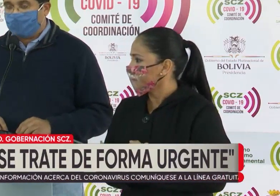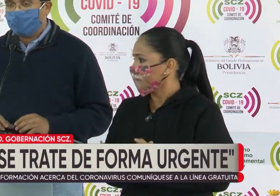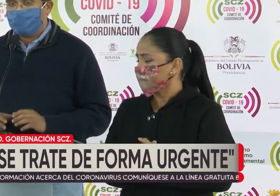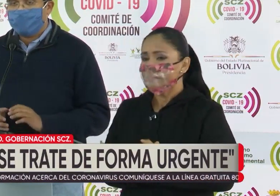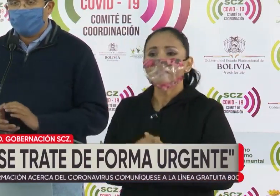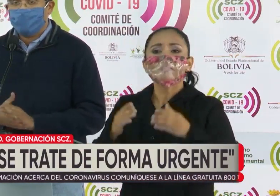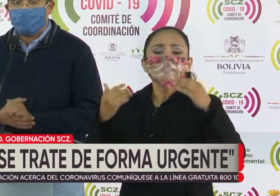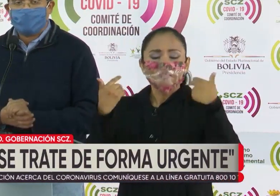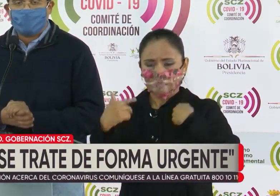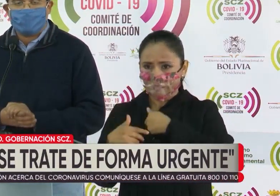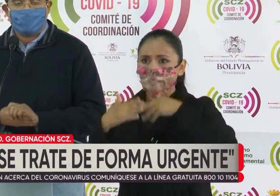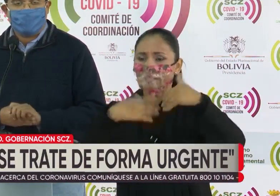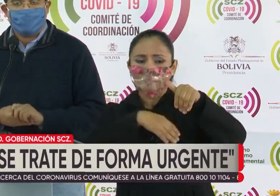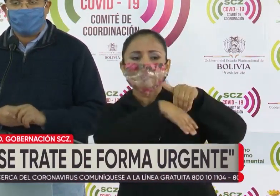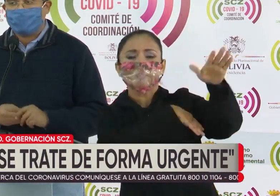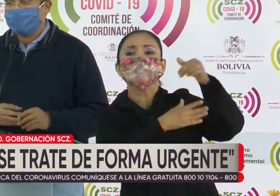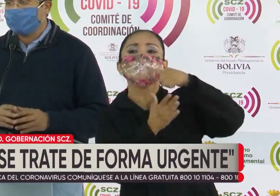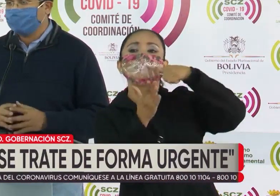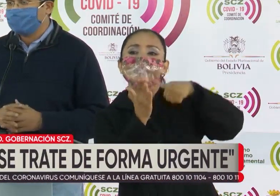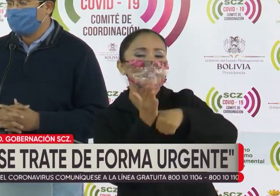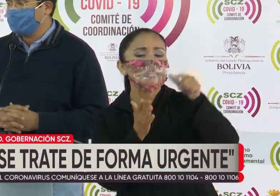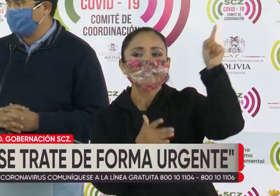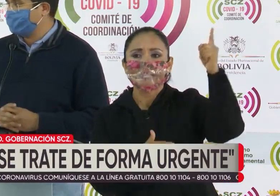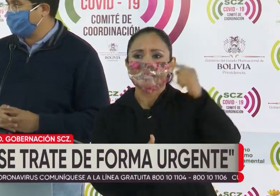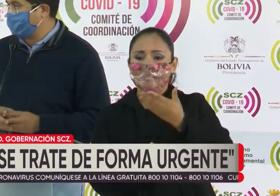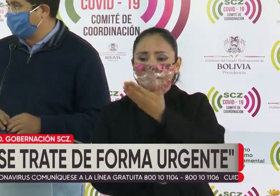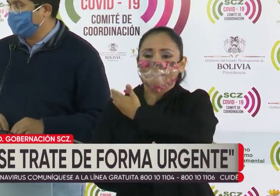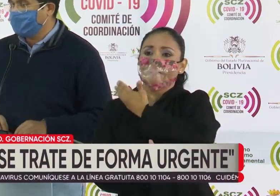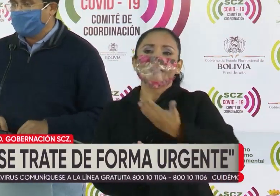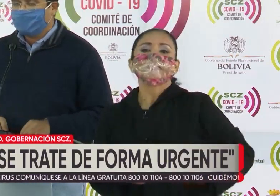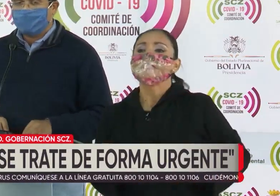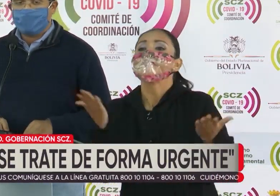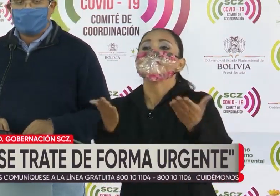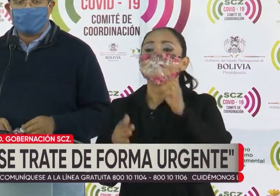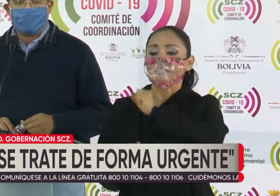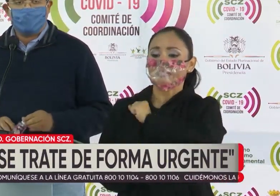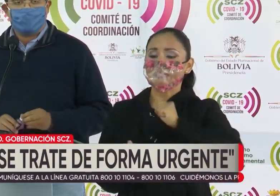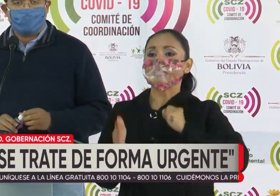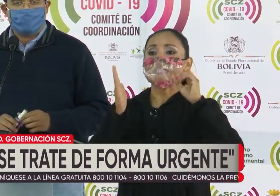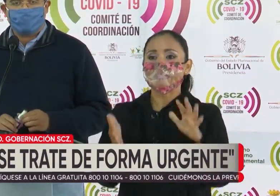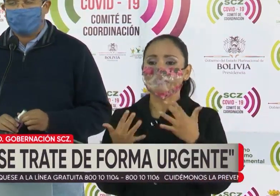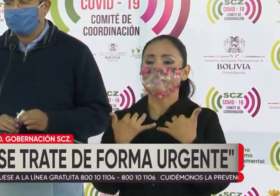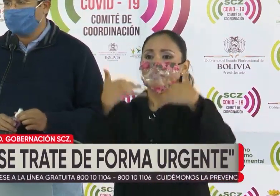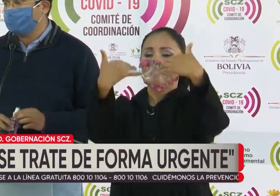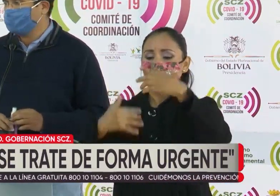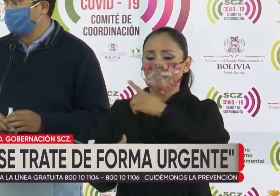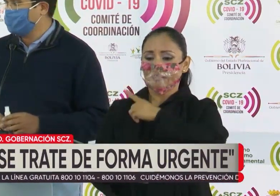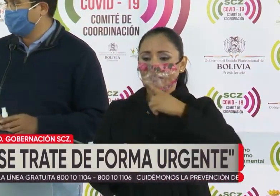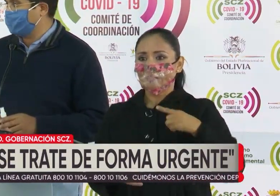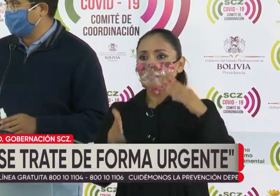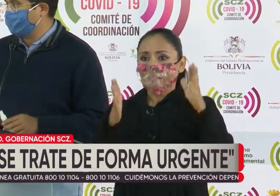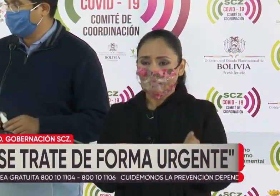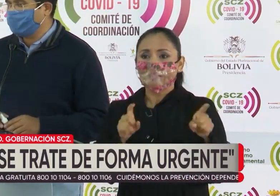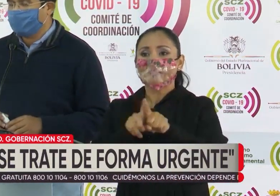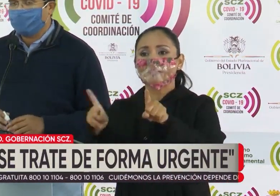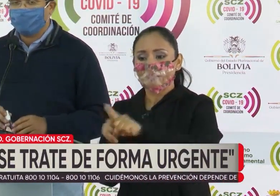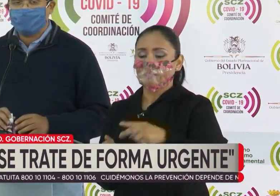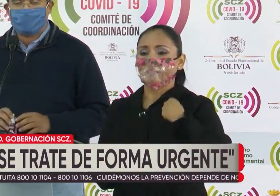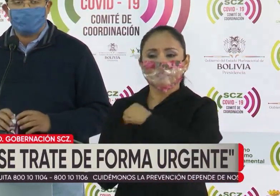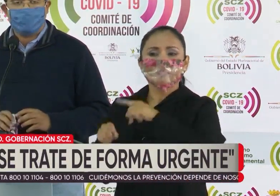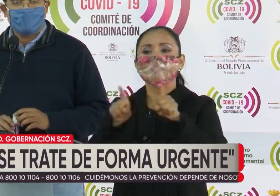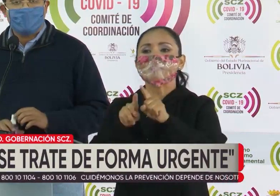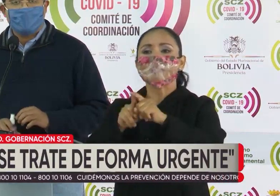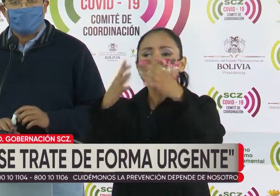Hemos enviado cartas a la Presidenta del Senado, a la Cámara de Diputados, también hemos solicitado a nuestros